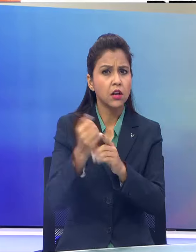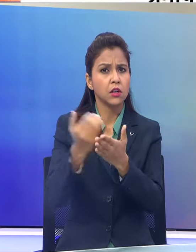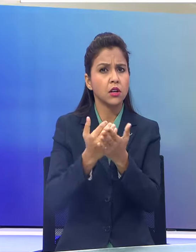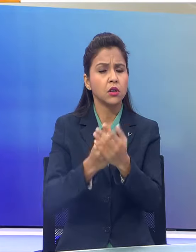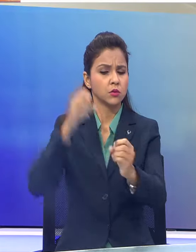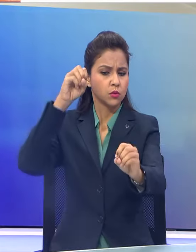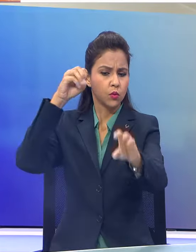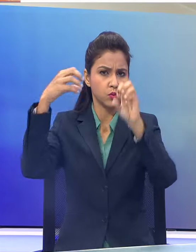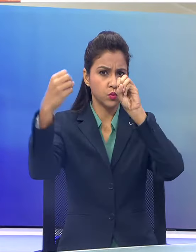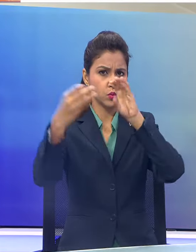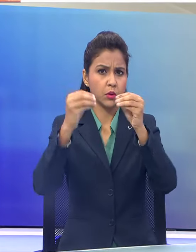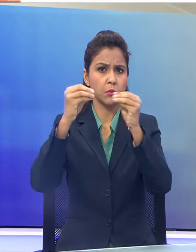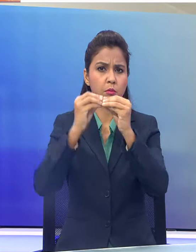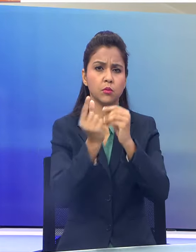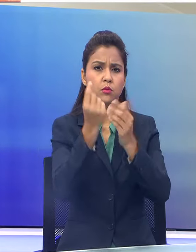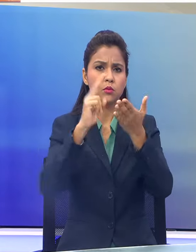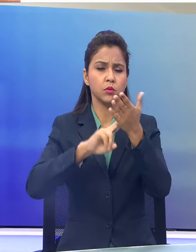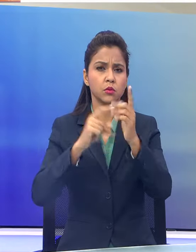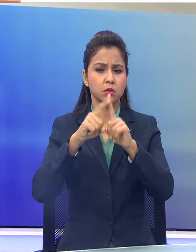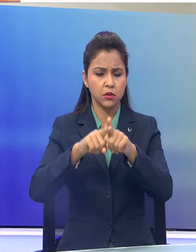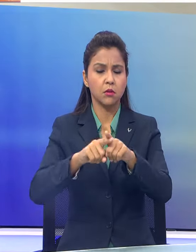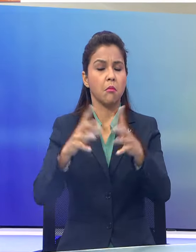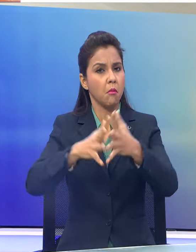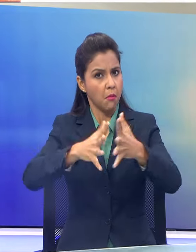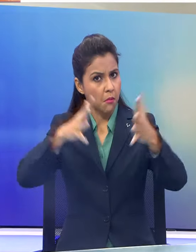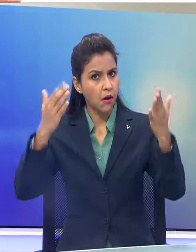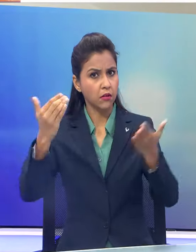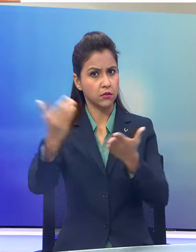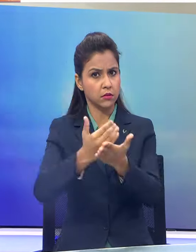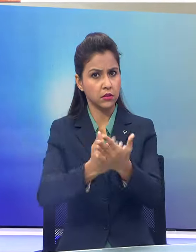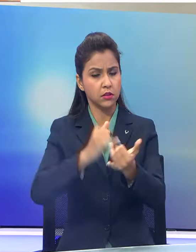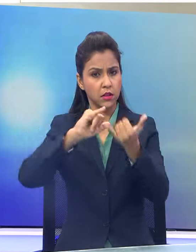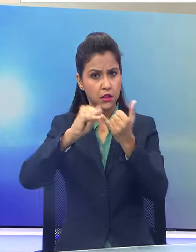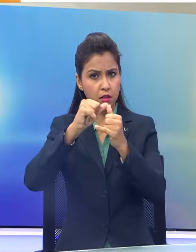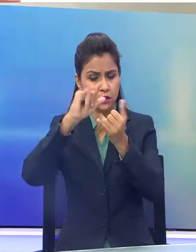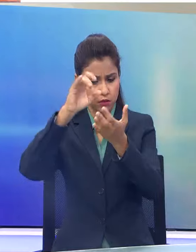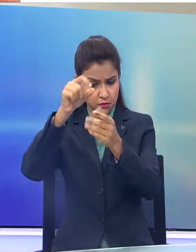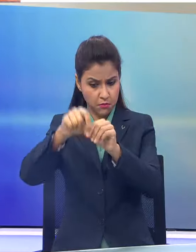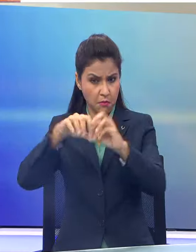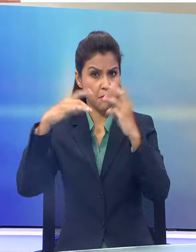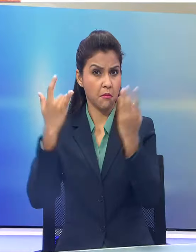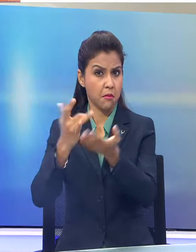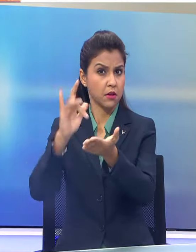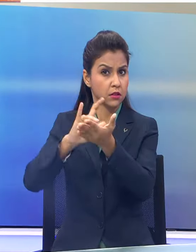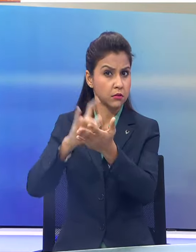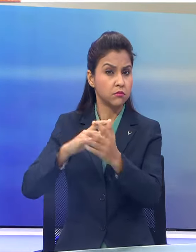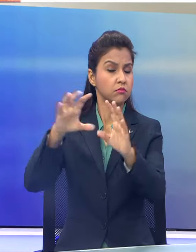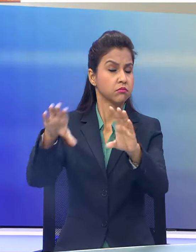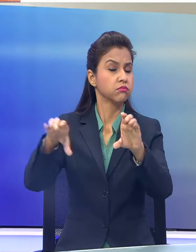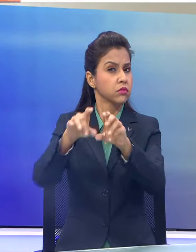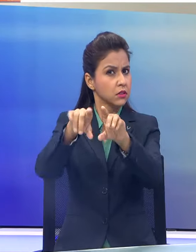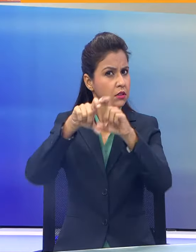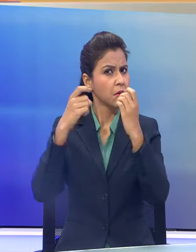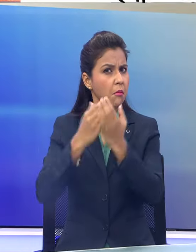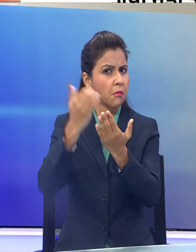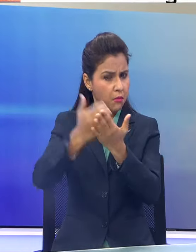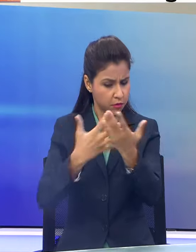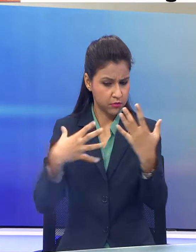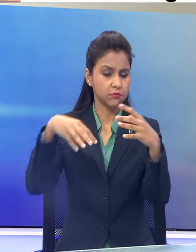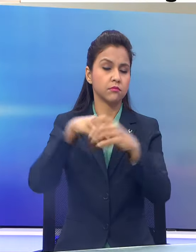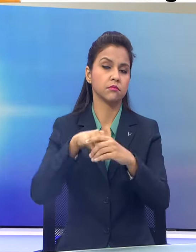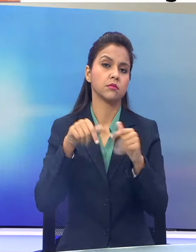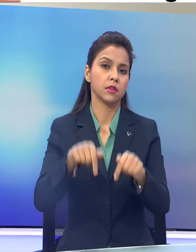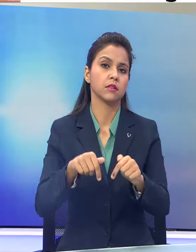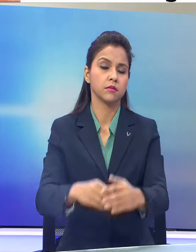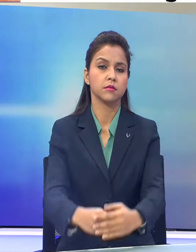आडिटोरियम में बुनकर कारिगर महा सम्मेलन और सरोच पैलिस में प्रभावी मतदाता सम्मेलन कारिक्रम में भी हिस्सा लेंगे